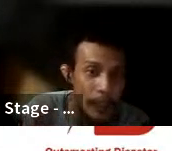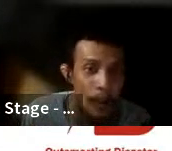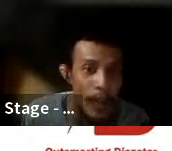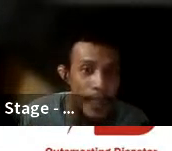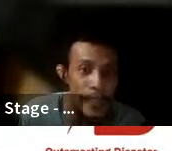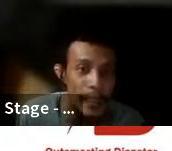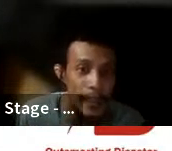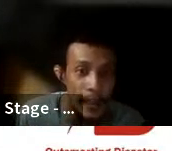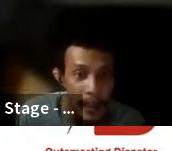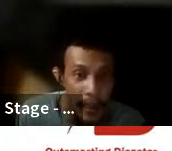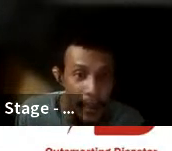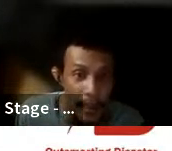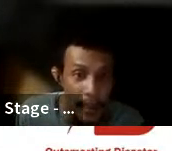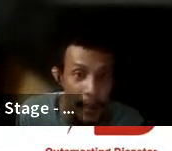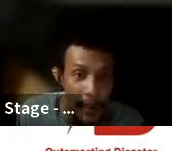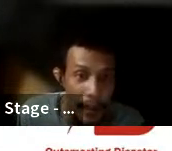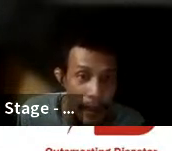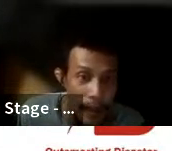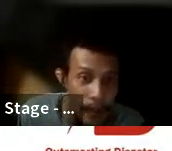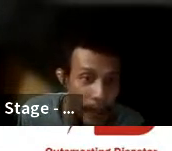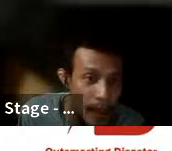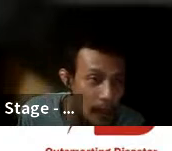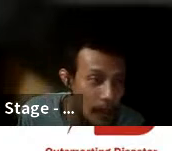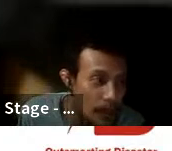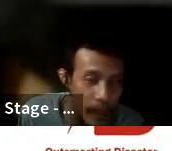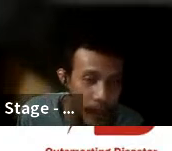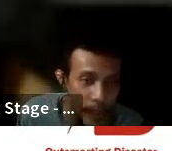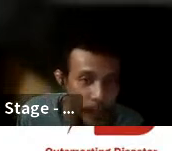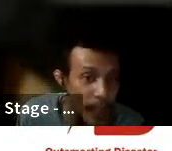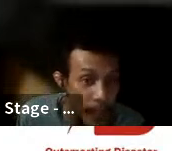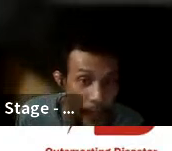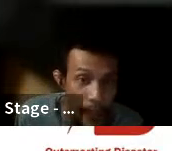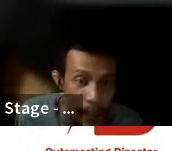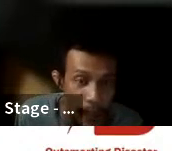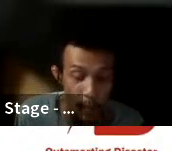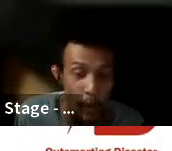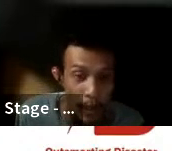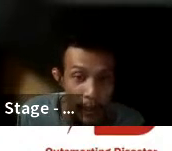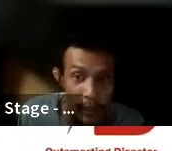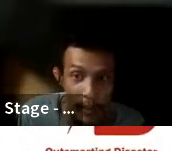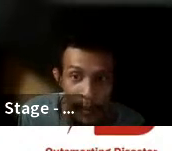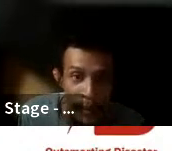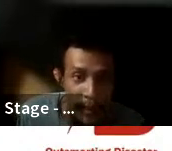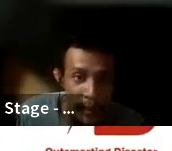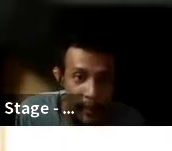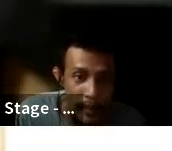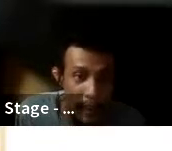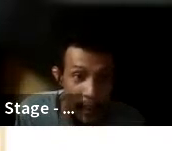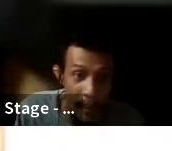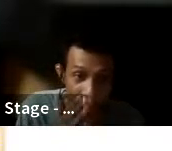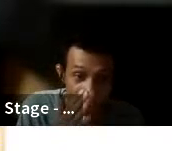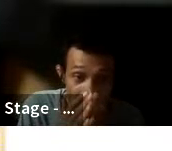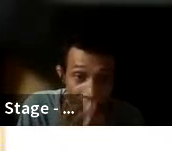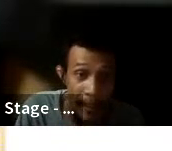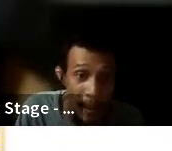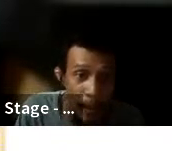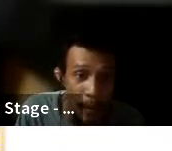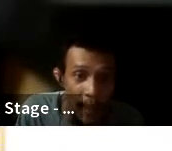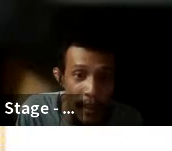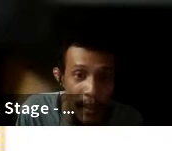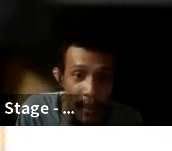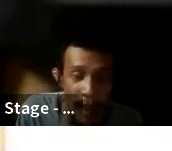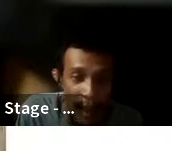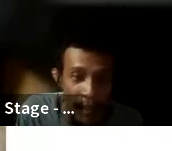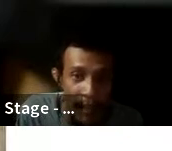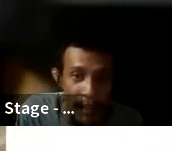macam itu tinggal colok aja nanti itu akan langsung terdisplay di dashboard jadi intinya kita enggak